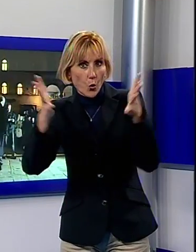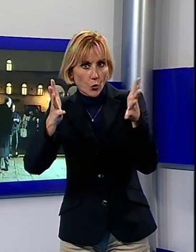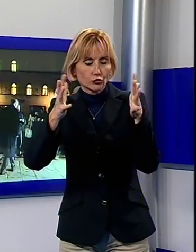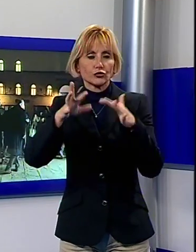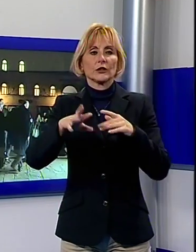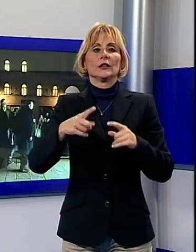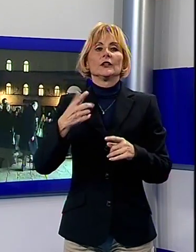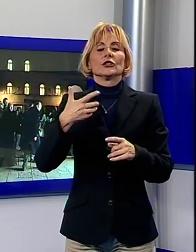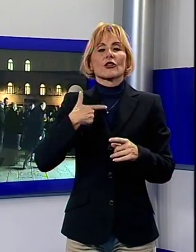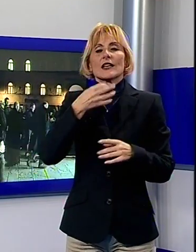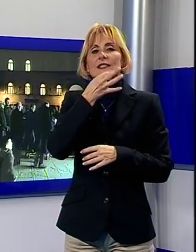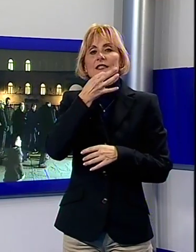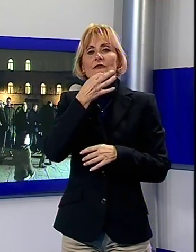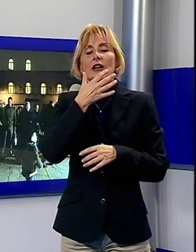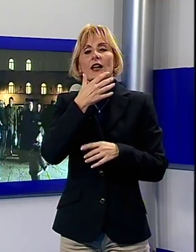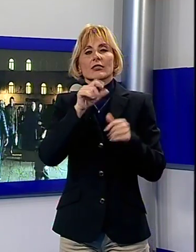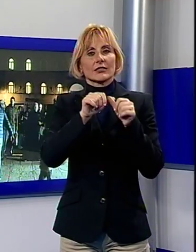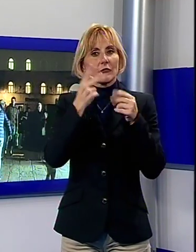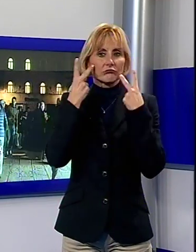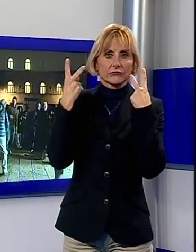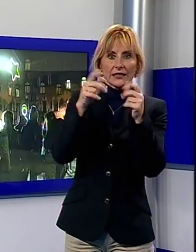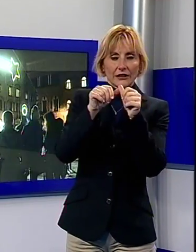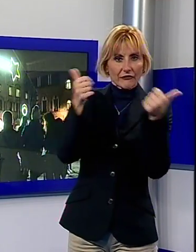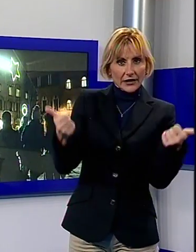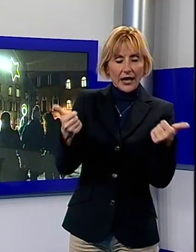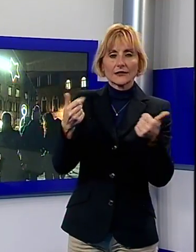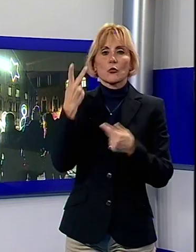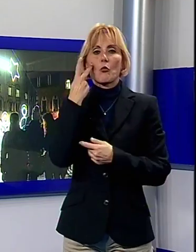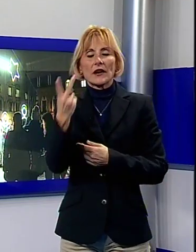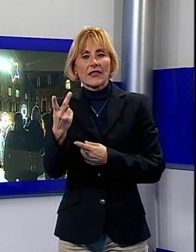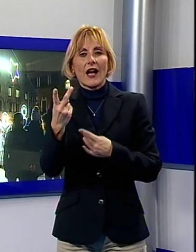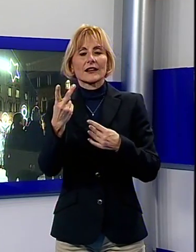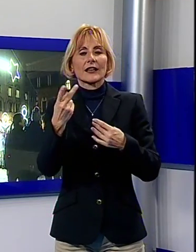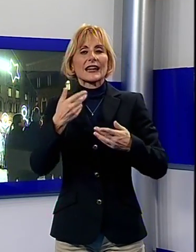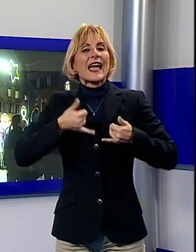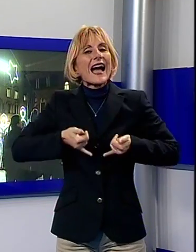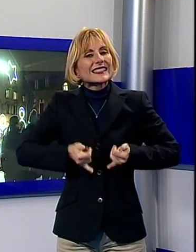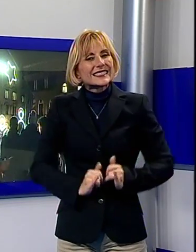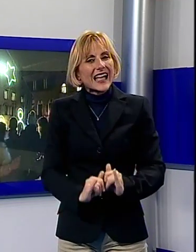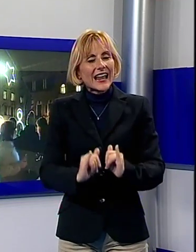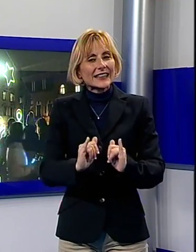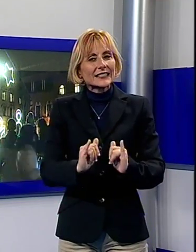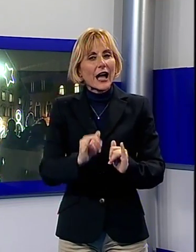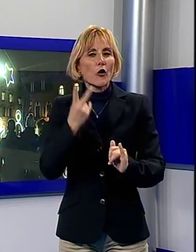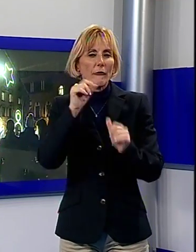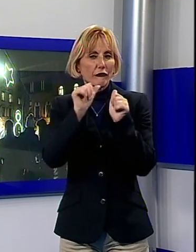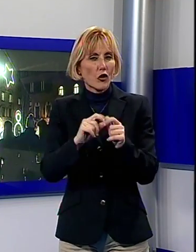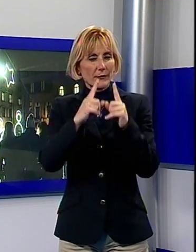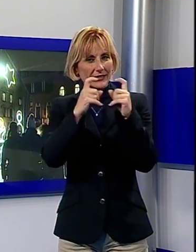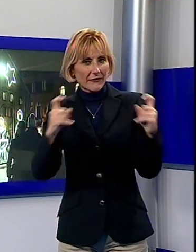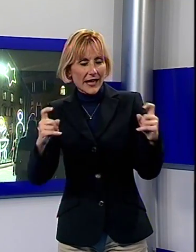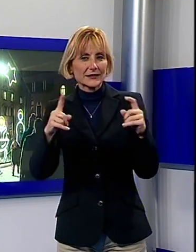invita ad osservare contemporaneamente la natività ma anche il proprio prossimo e ad accettarne le